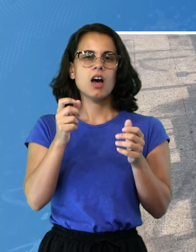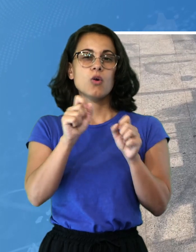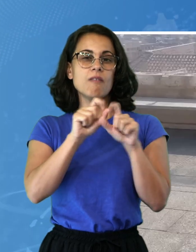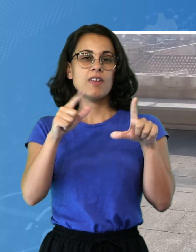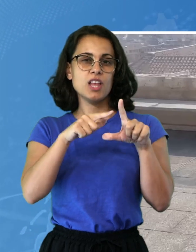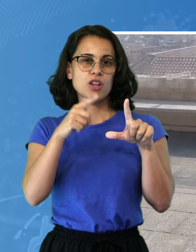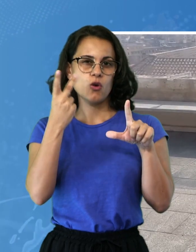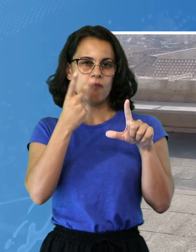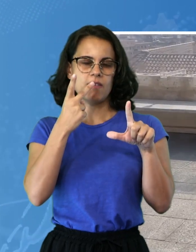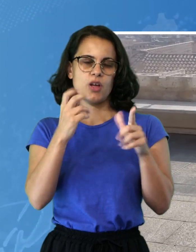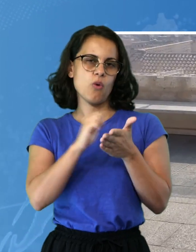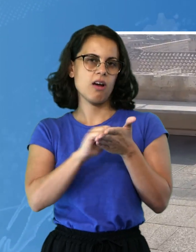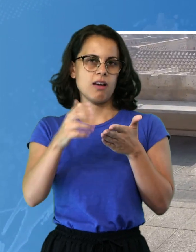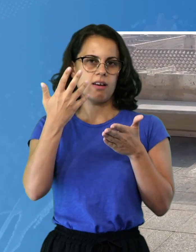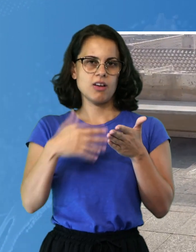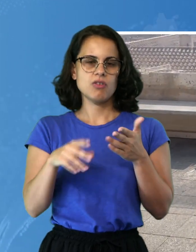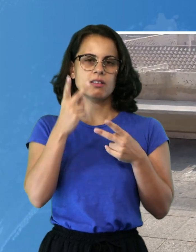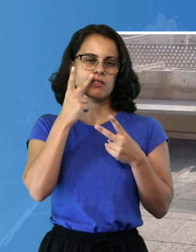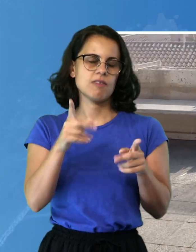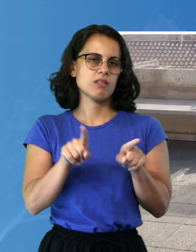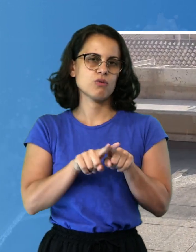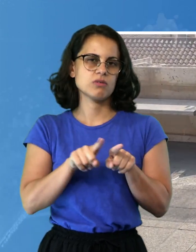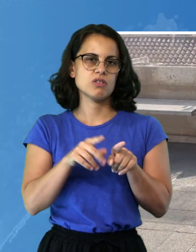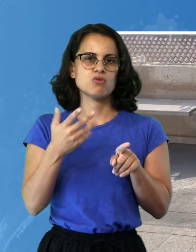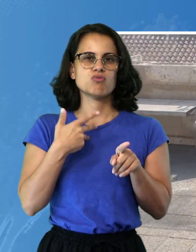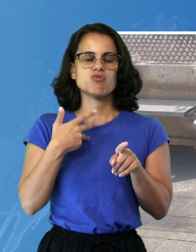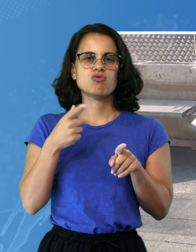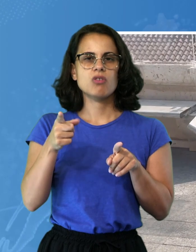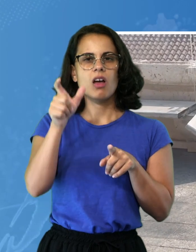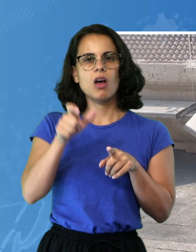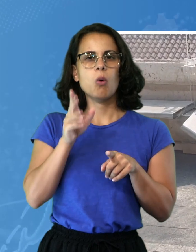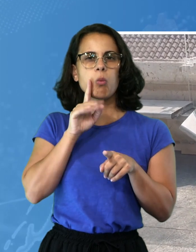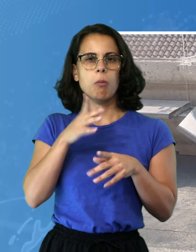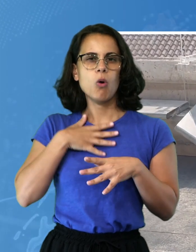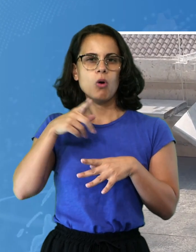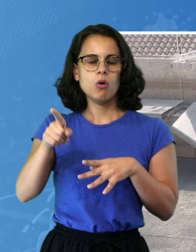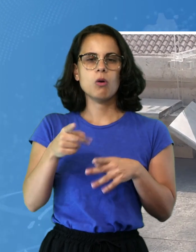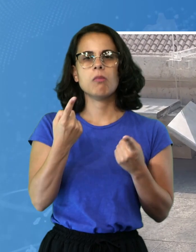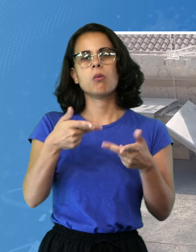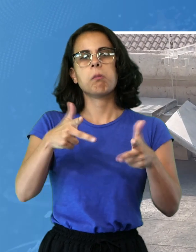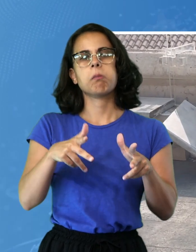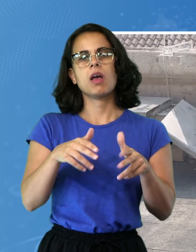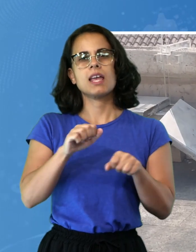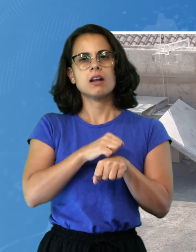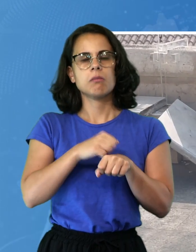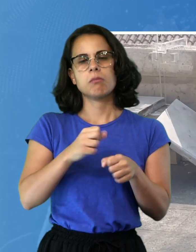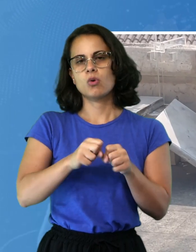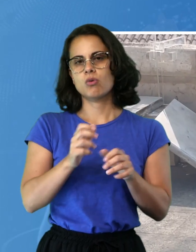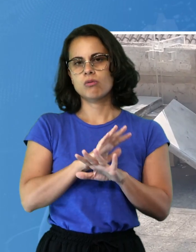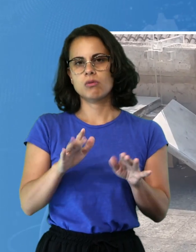quanto è rimasto questa mattina nella piazza, il turista con il suo skate ha distrutto una delle panchine di marmo. Dal comune intanto fanno sapere